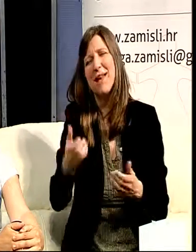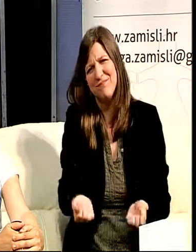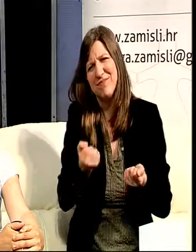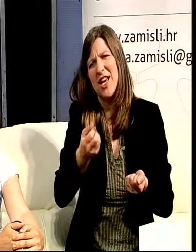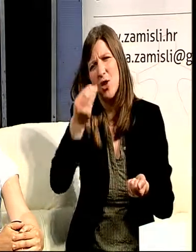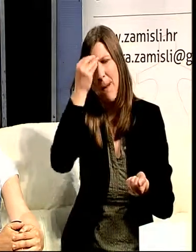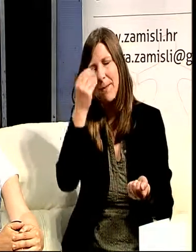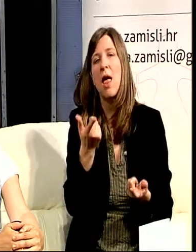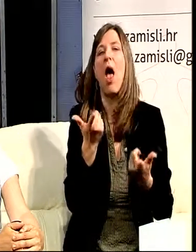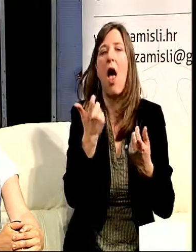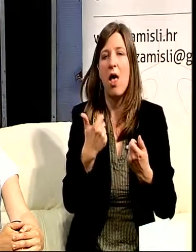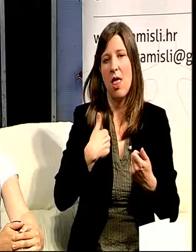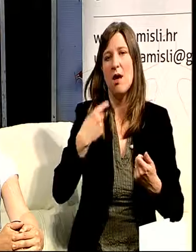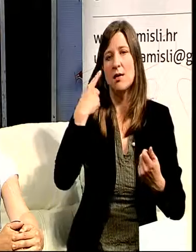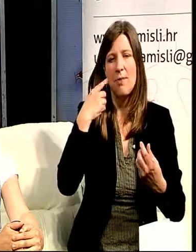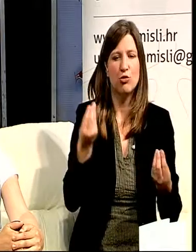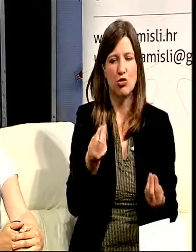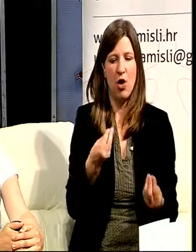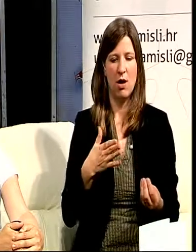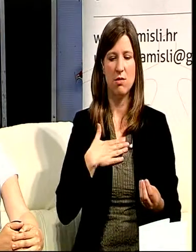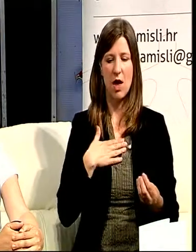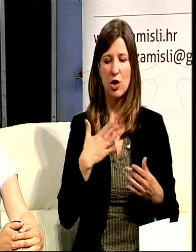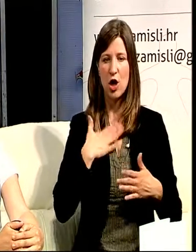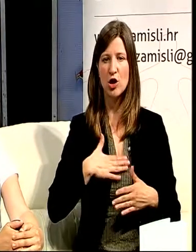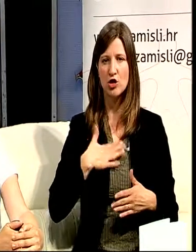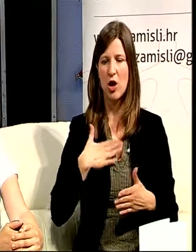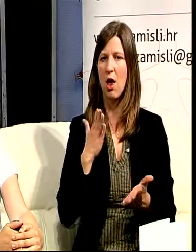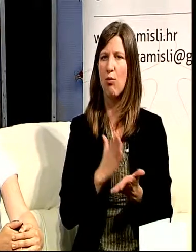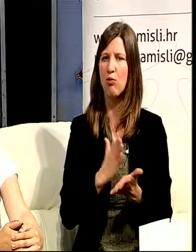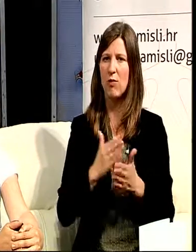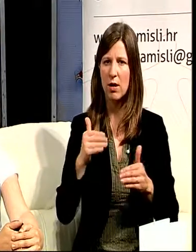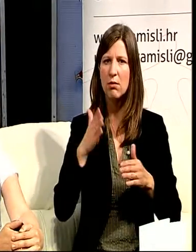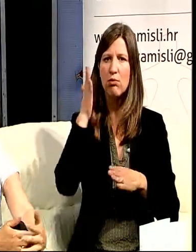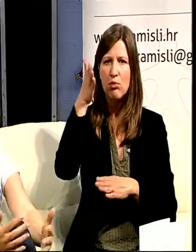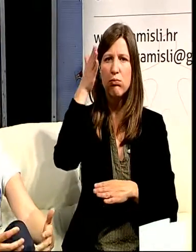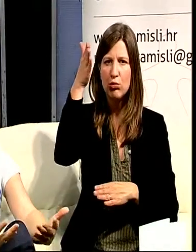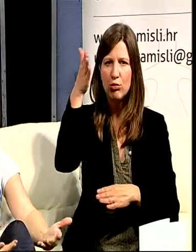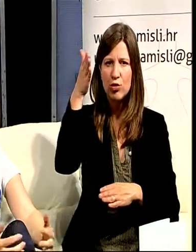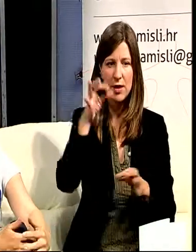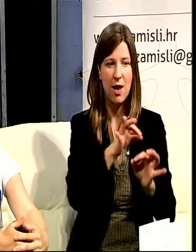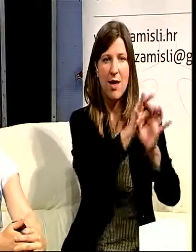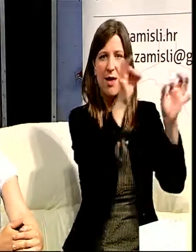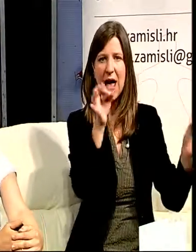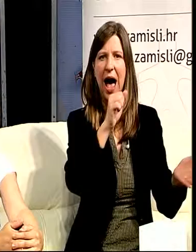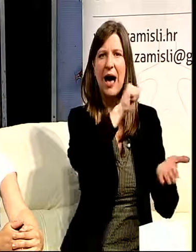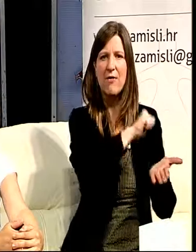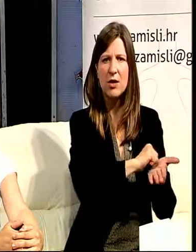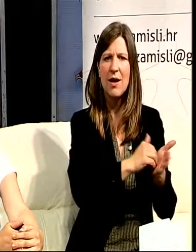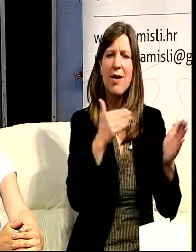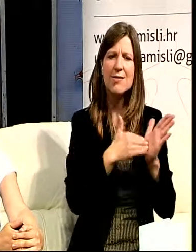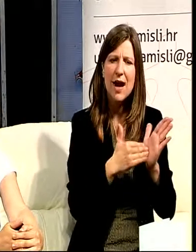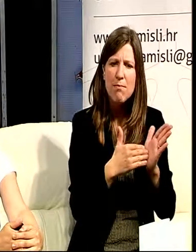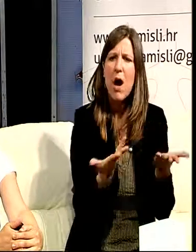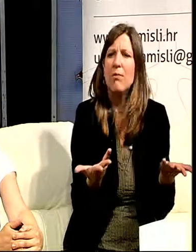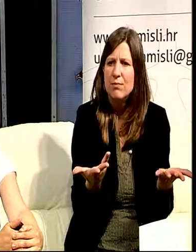primjer onog što je naša želja u budućnosti svih javnih tiskovina da budu dostupne svima na jednak